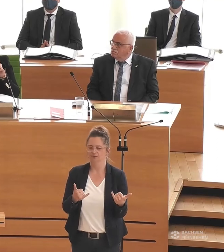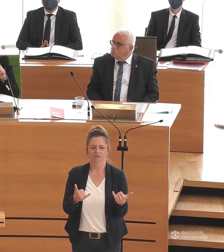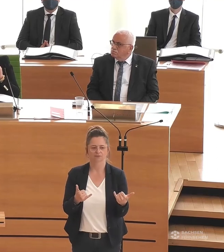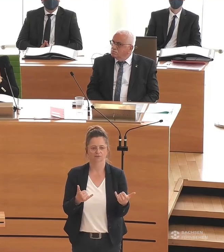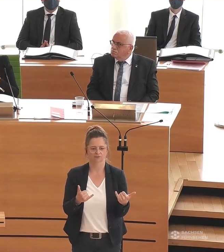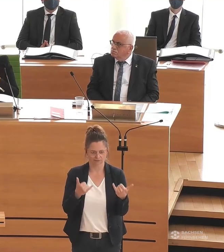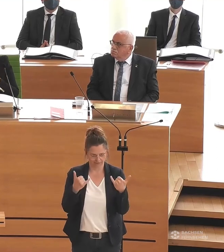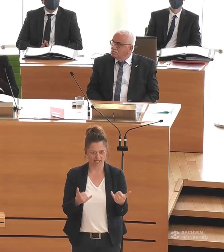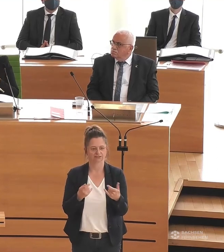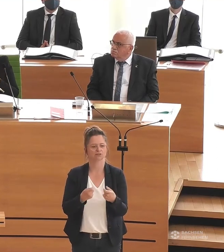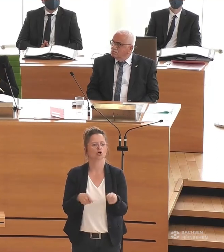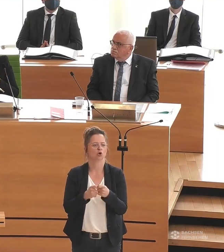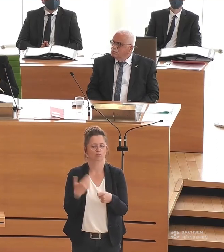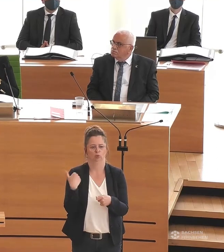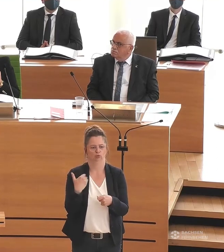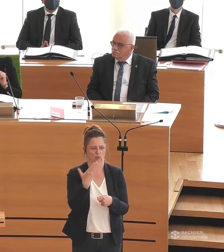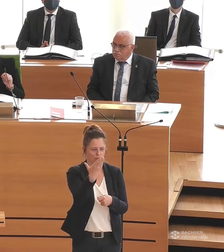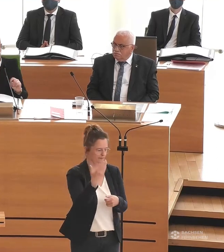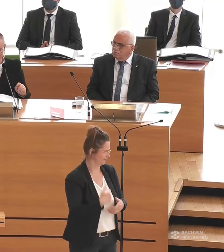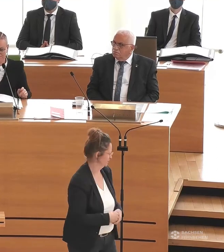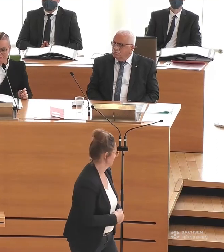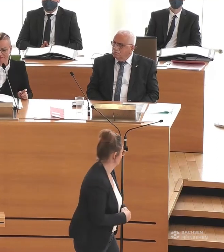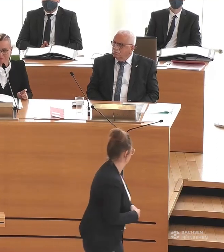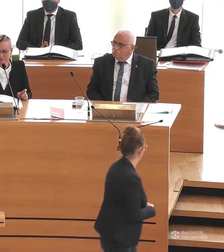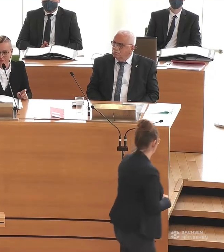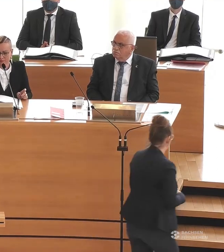Für die Bündnisgrünen. Frau Schakal-Seli, bitte.